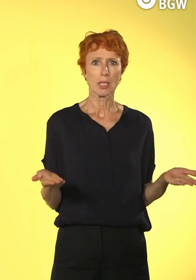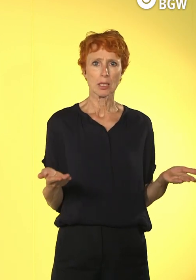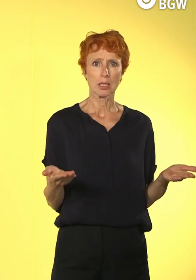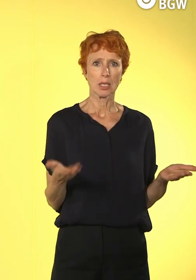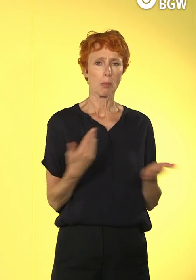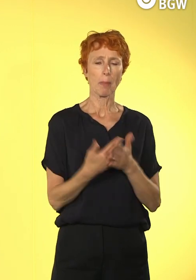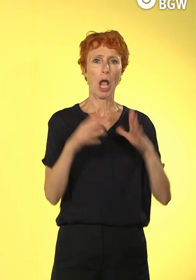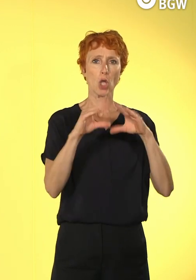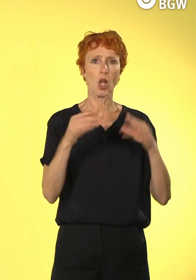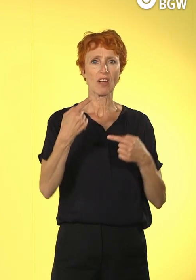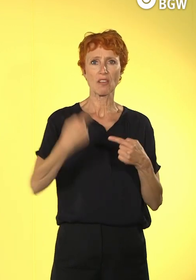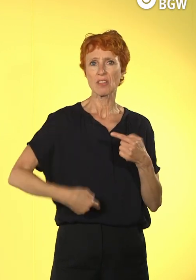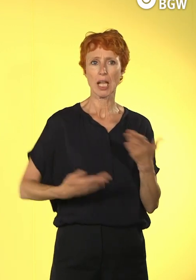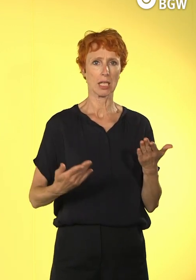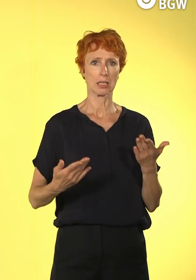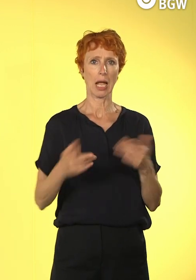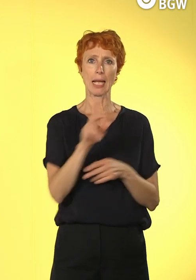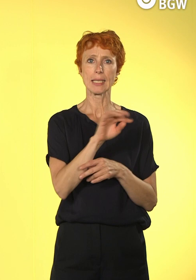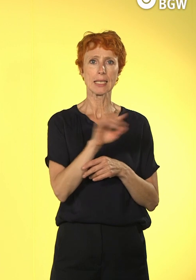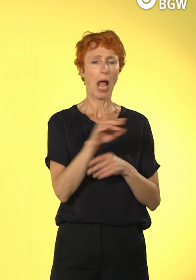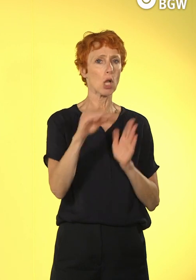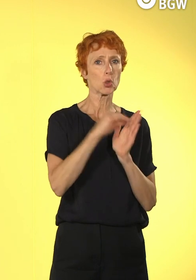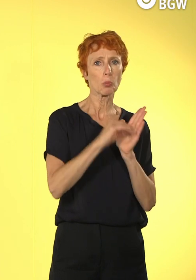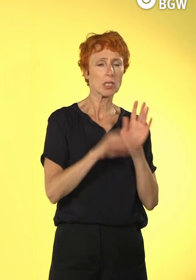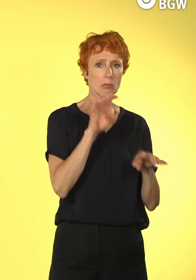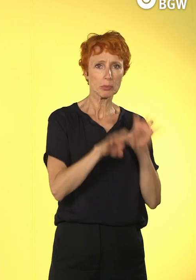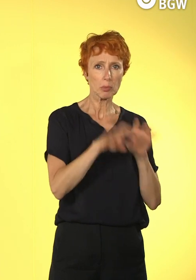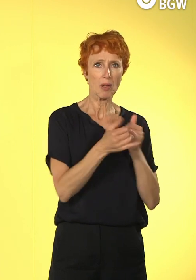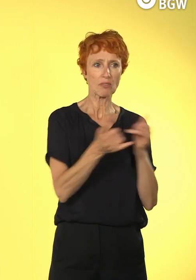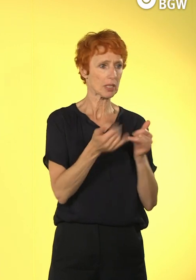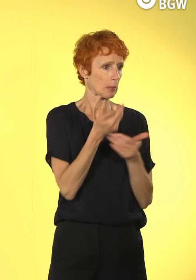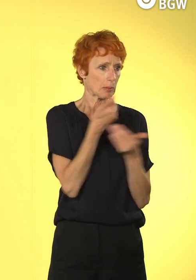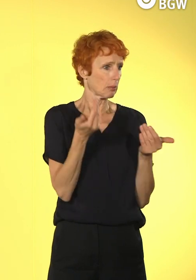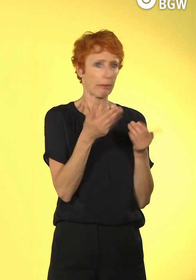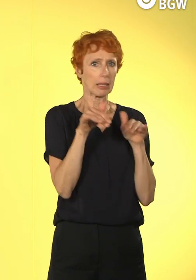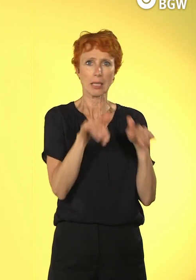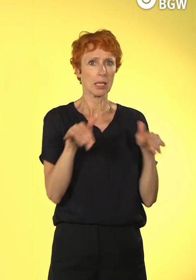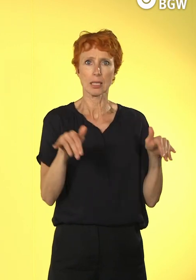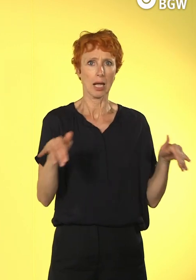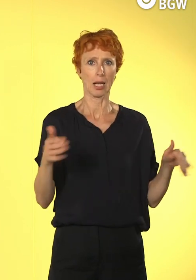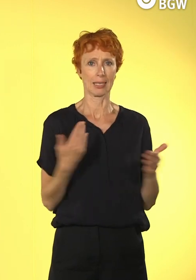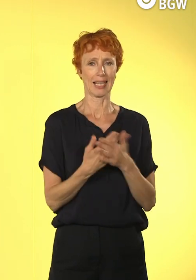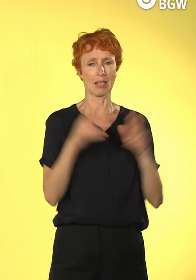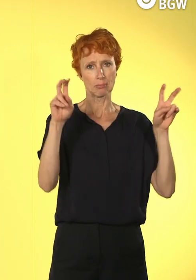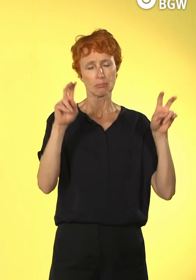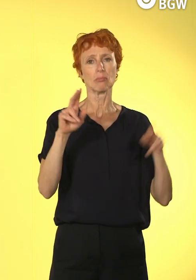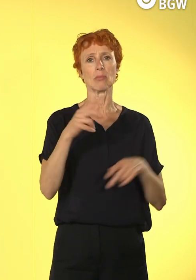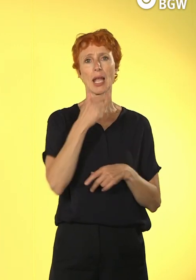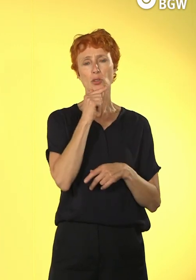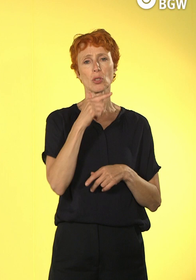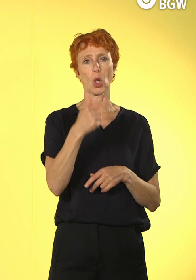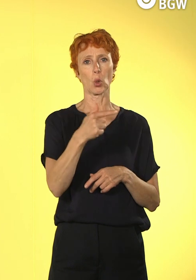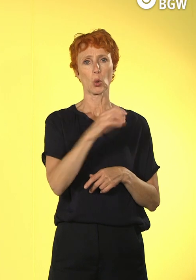mit der man digital dokumentieren kann, um bei Ihrem Beispiel zu bleiben. Das ist eine Frage des sogenannten Toolsets, auch wieder aus dem